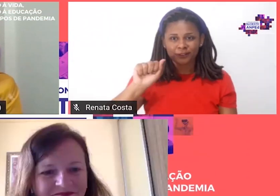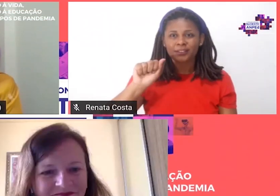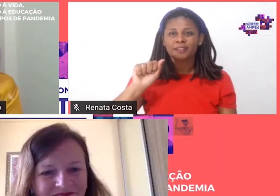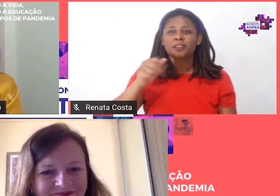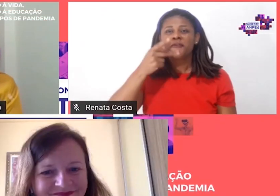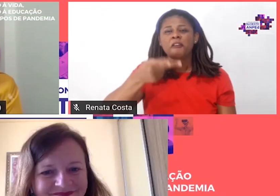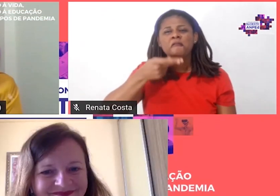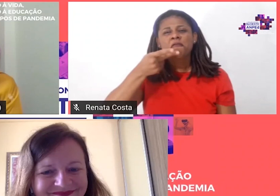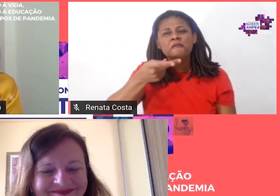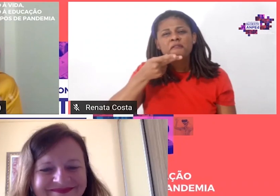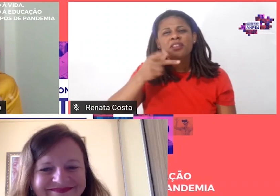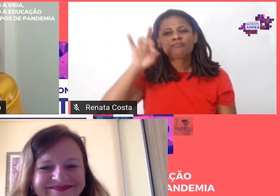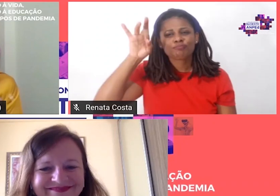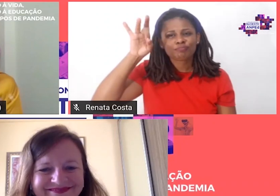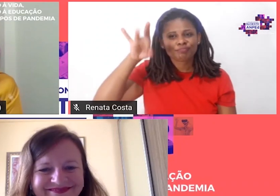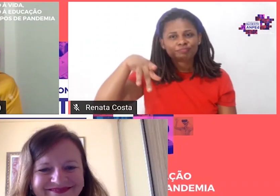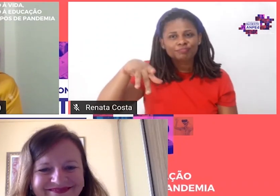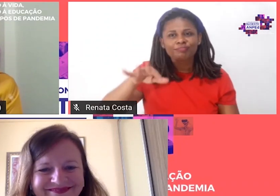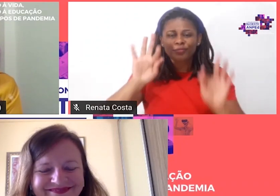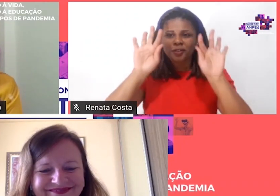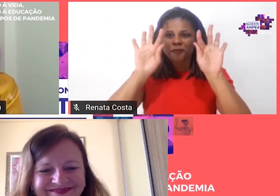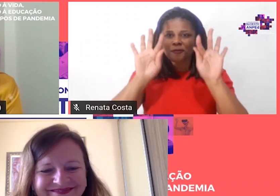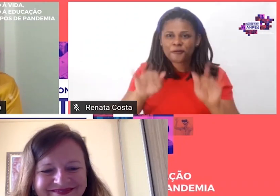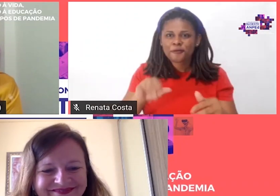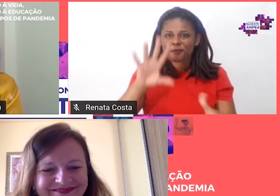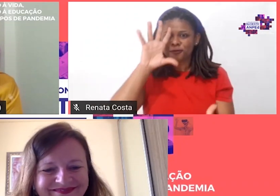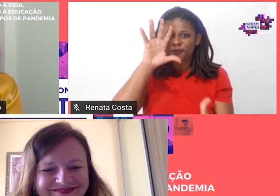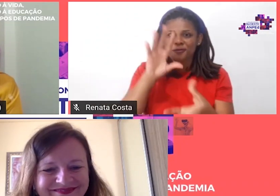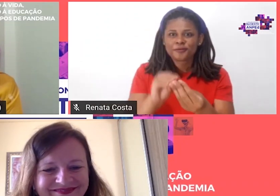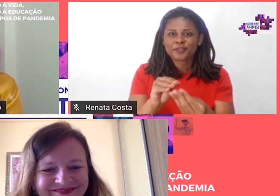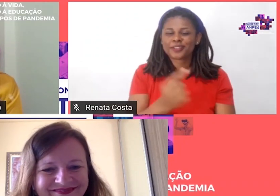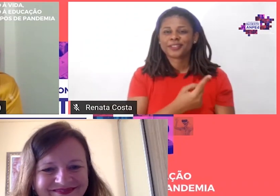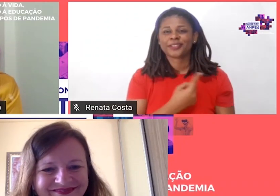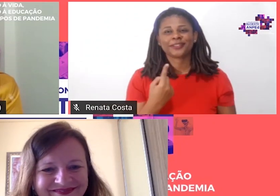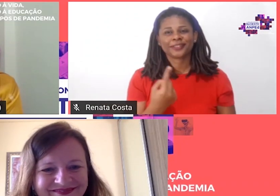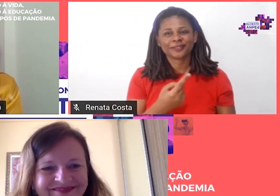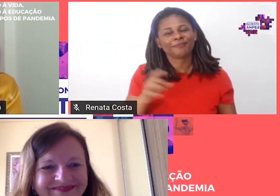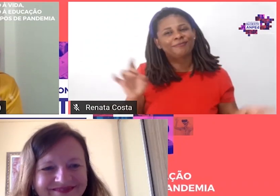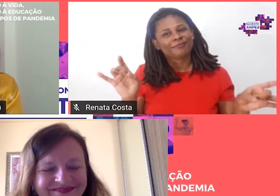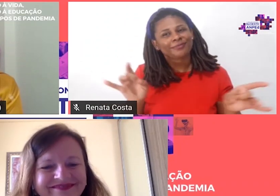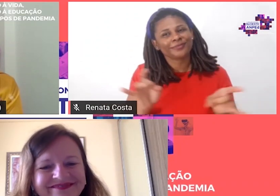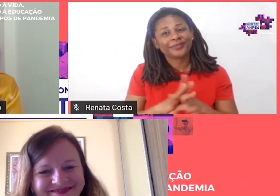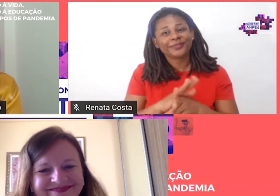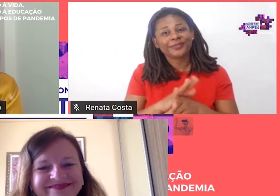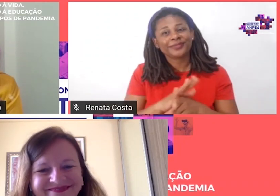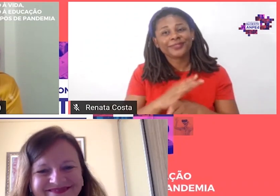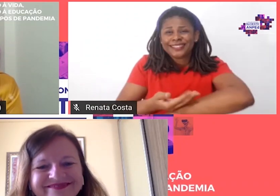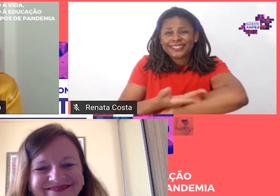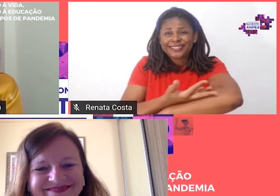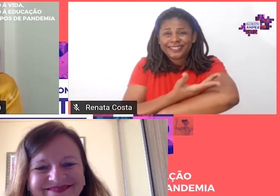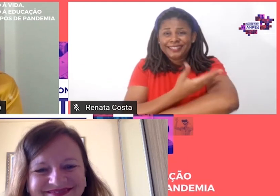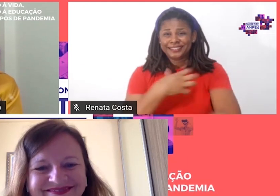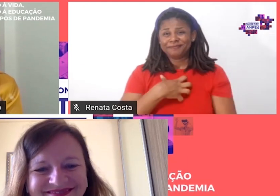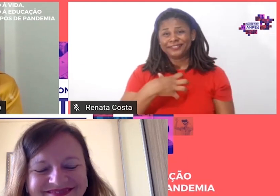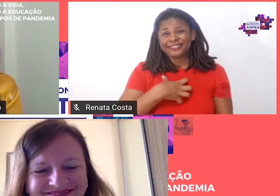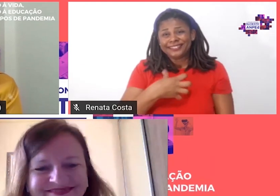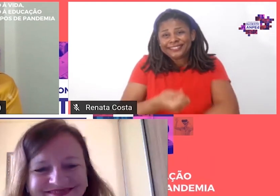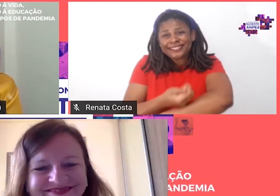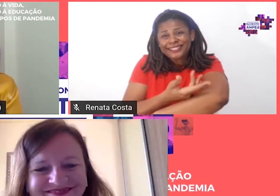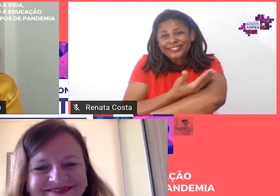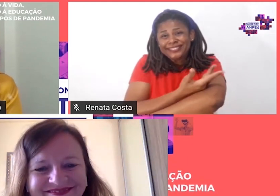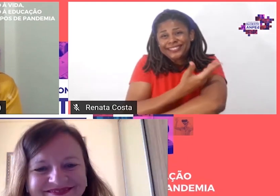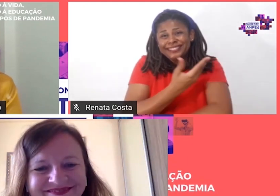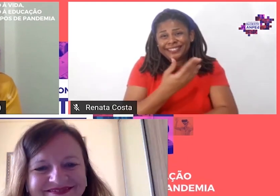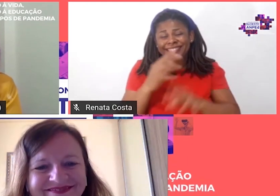aqui para a gente, né? Para a gente fechar essa... Estou aqui emocionada ainda, Giovana, ouvindo essa